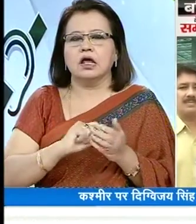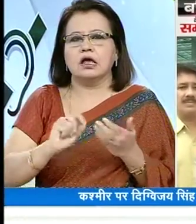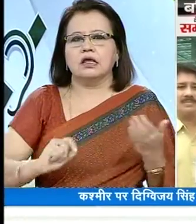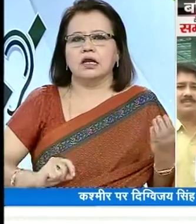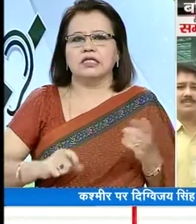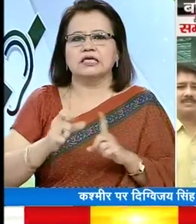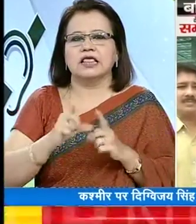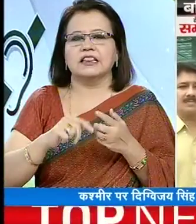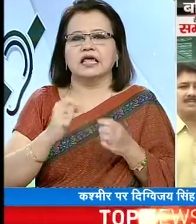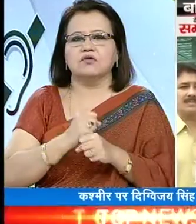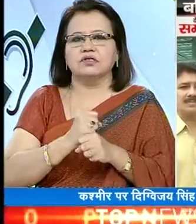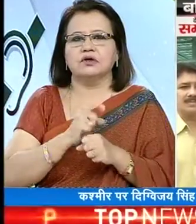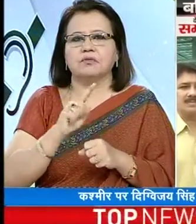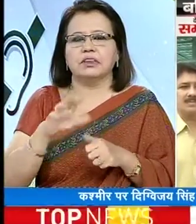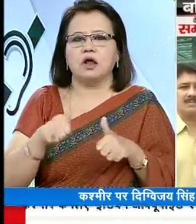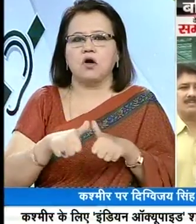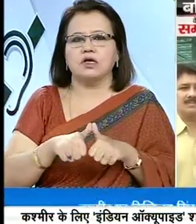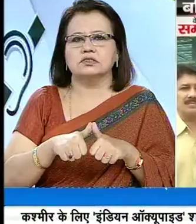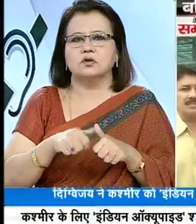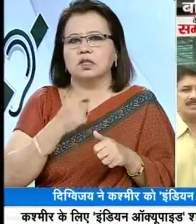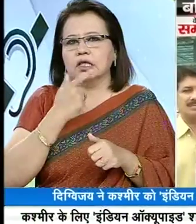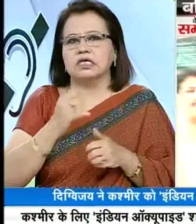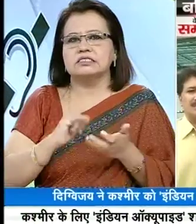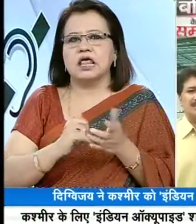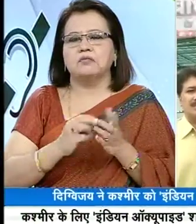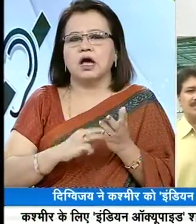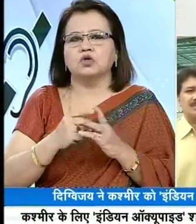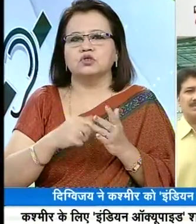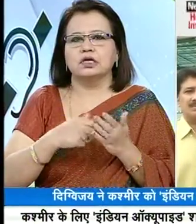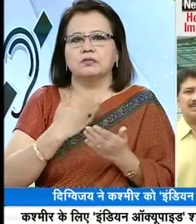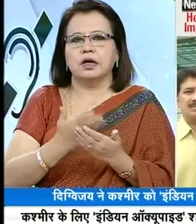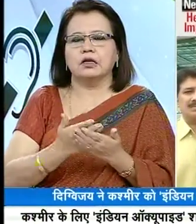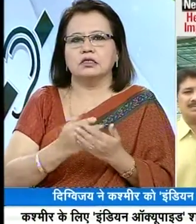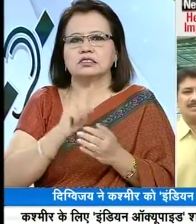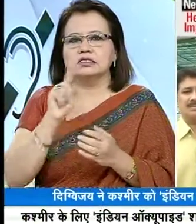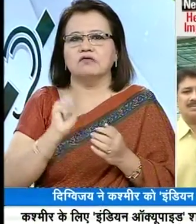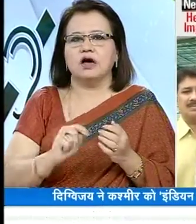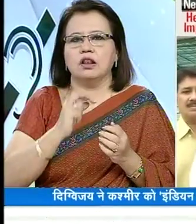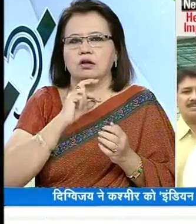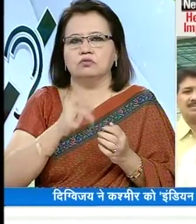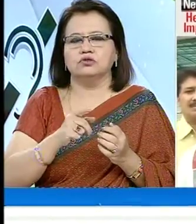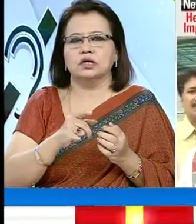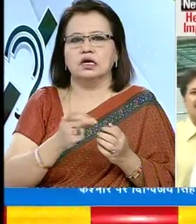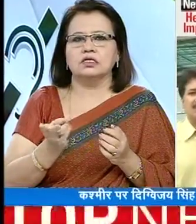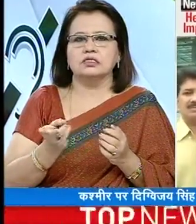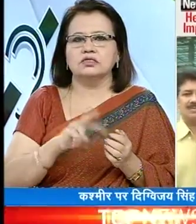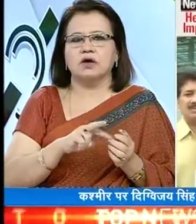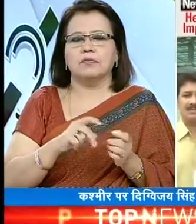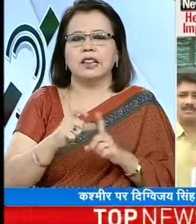पत्रगारों ने देगुजे सिंग से 15 अगस्त को दिये गए सलमान खुर्शीत के बयान पर सवाल पूछा था जवाब देते हुए